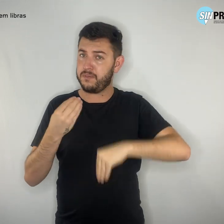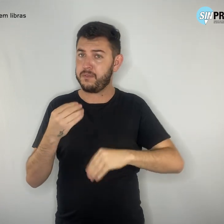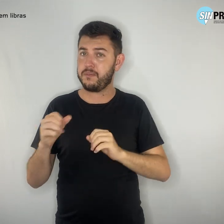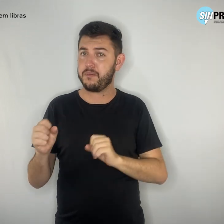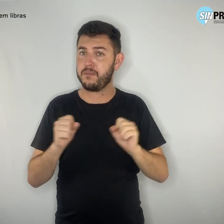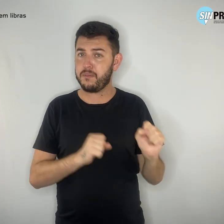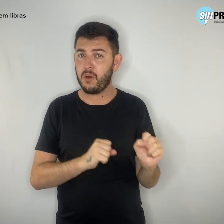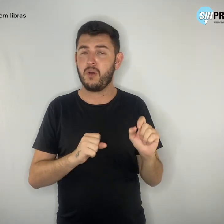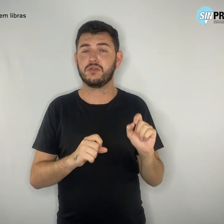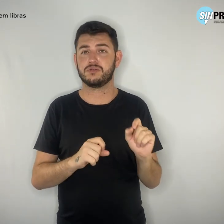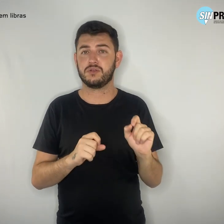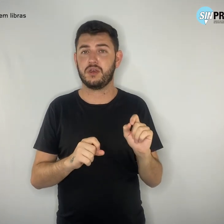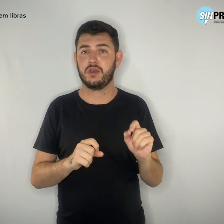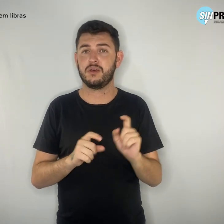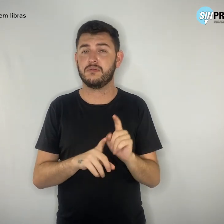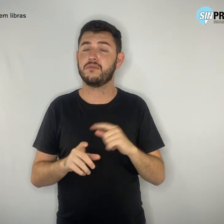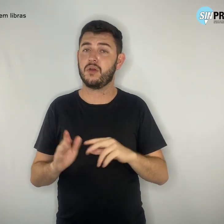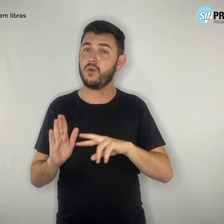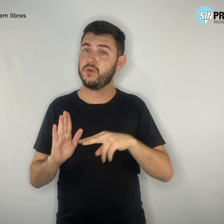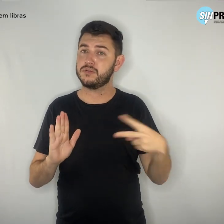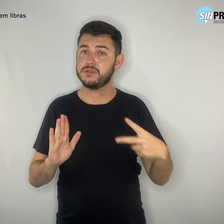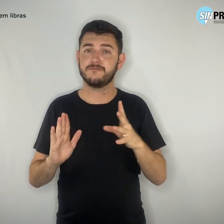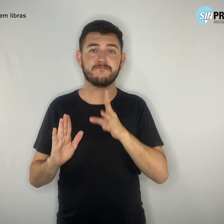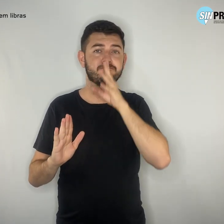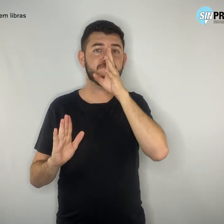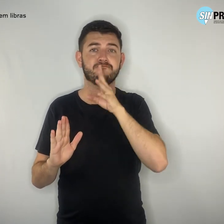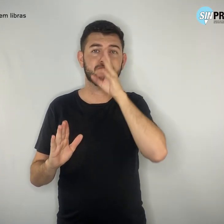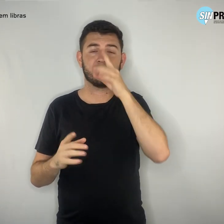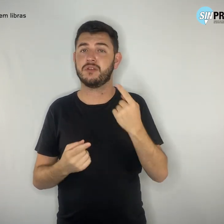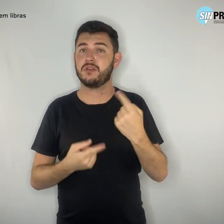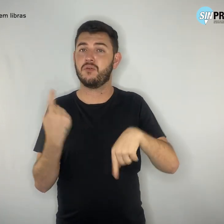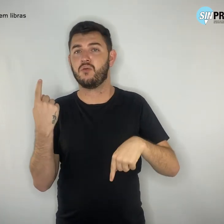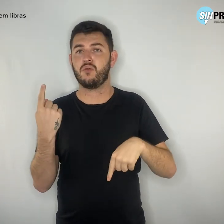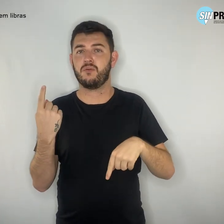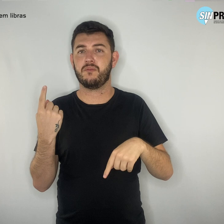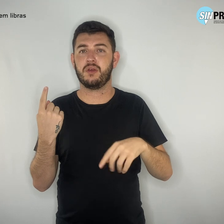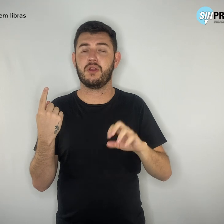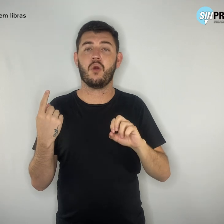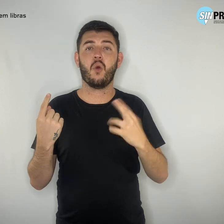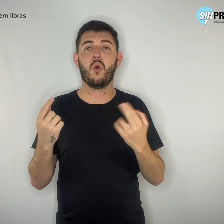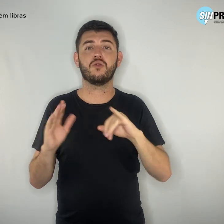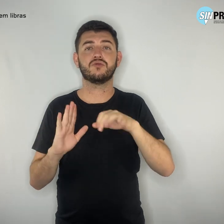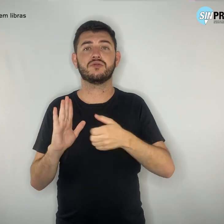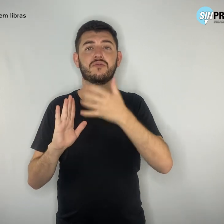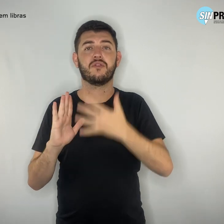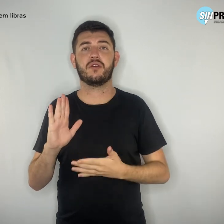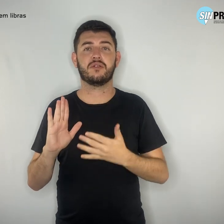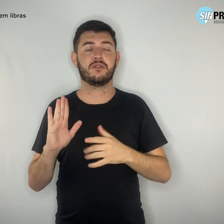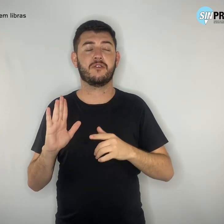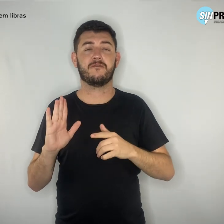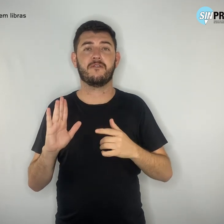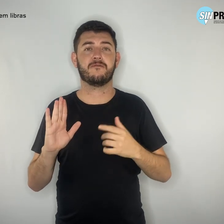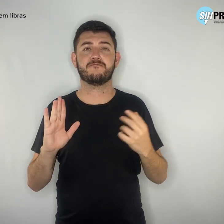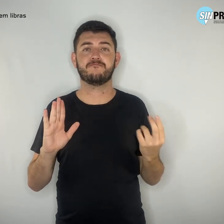exacerbadas, desaproporcionais e injustificadas às situações corriqueiras.